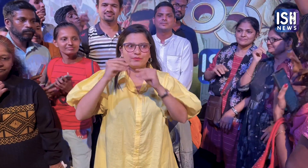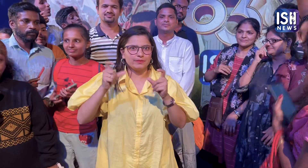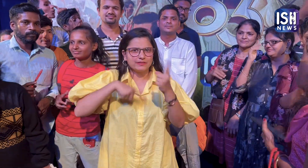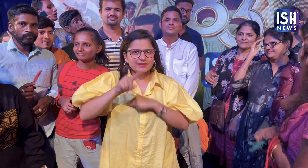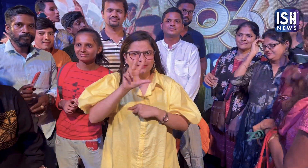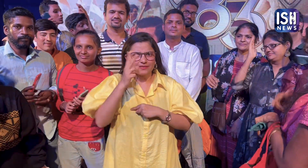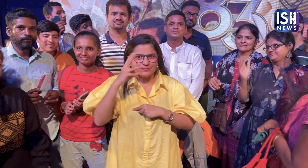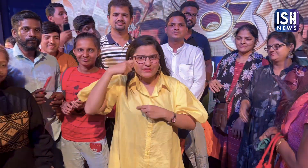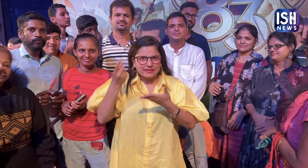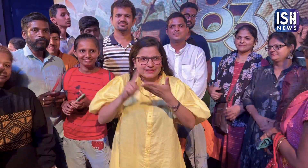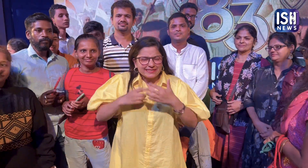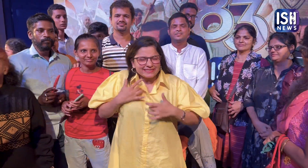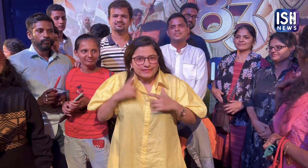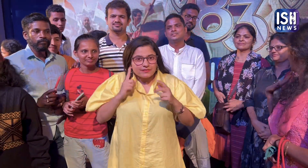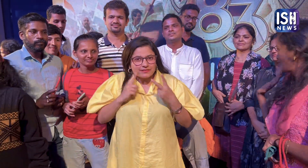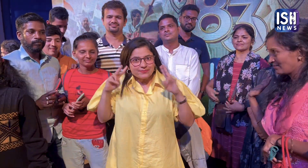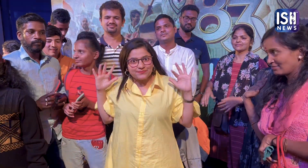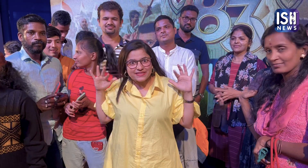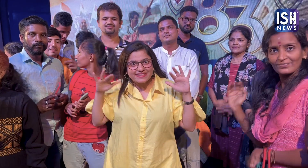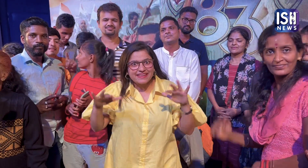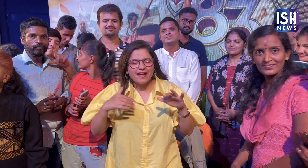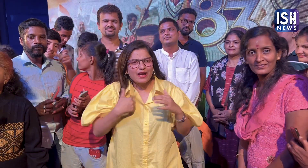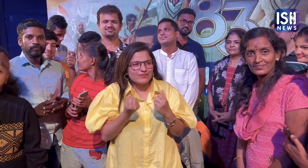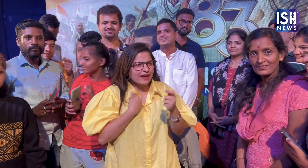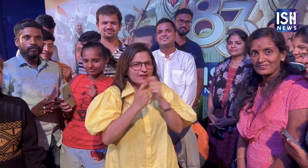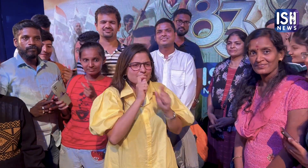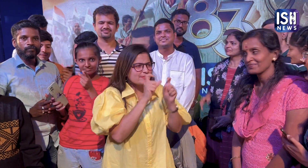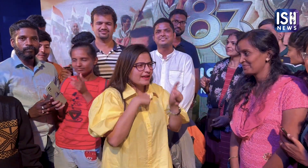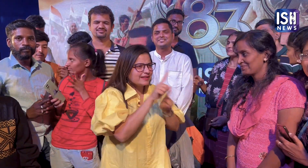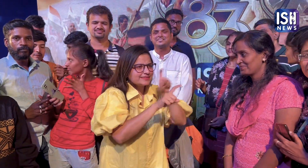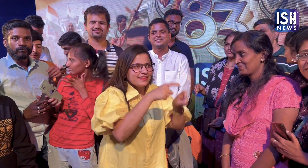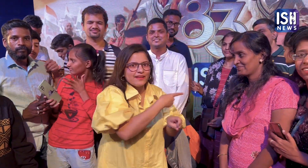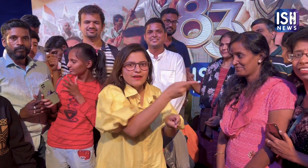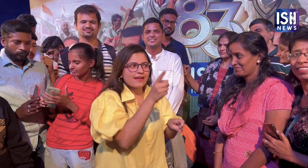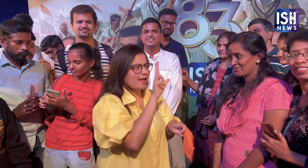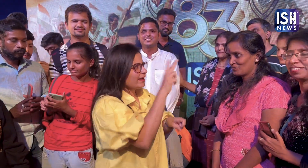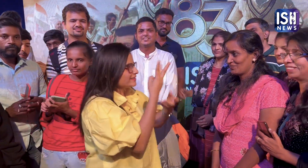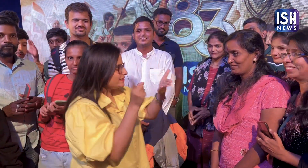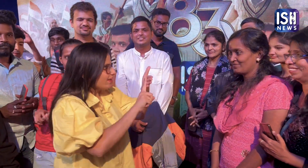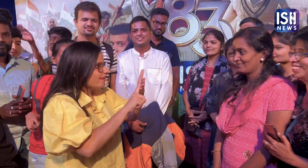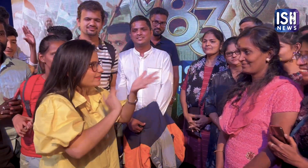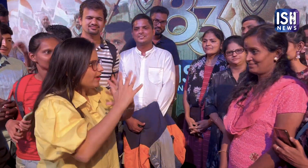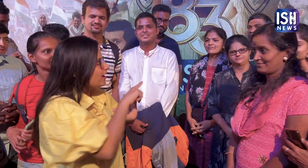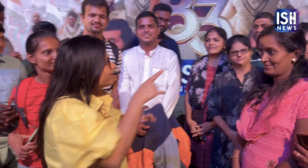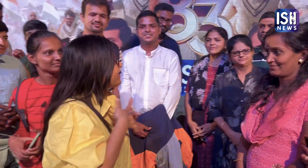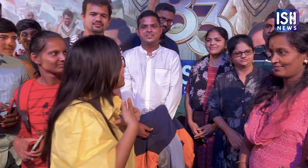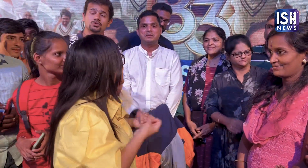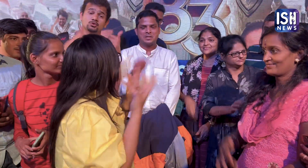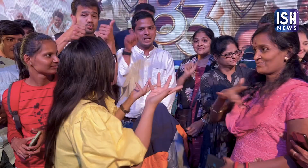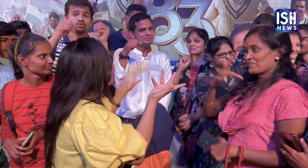बैंगलरू में लोग 83 को ISL इंटरप्रेशन के साथ देखने के लिए उत्साहिते मैं कुछ लोगों की प्रतिक्रा लेने चाह रही हूँ आपने ISL इंटरप्रेशन के साथ